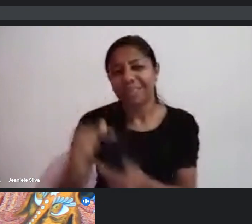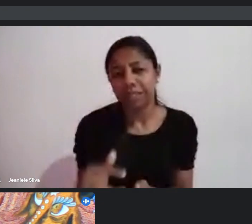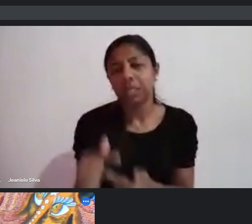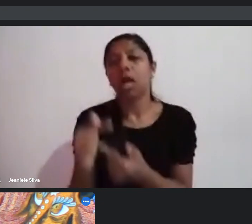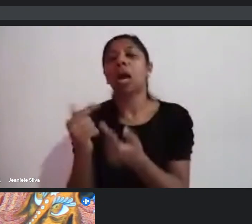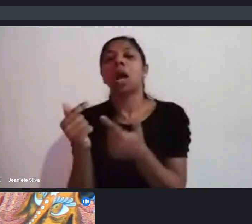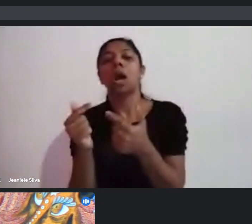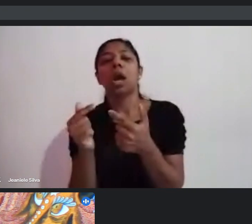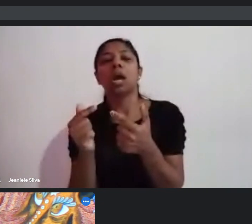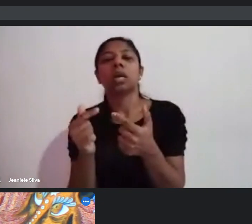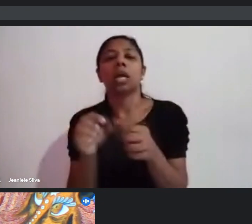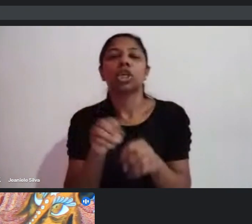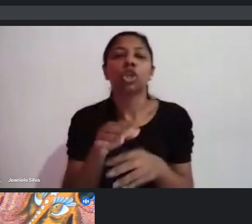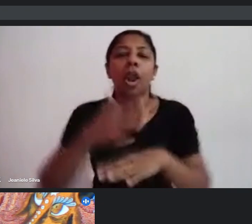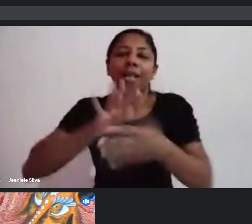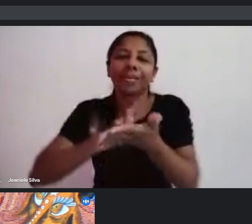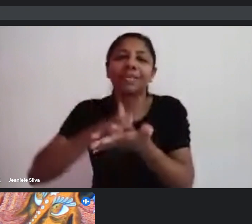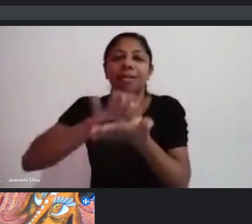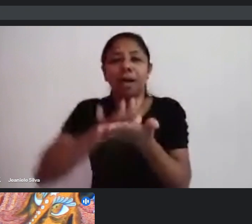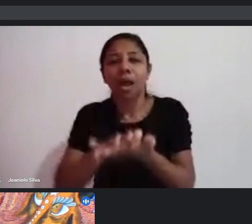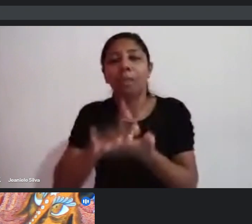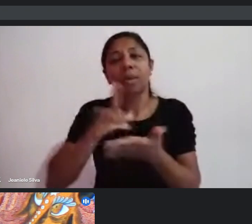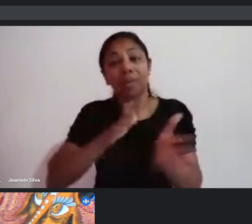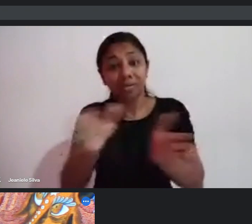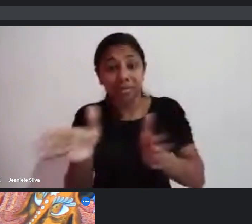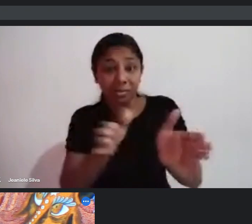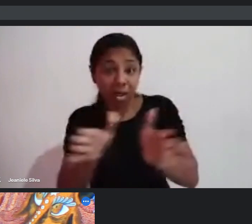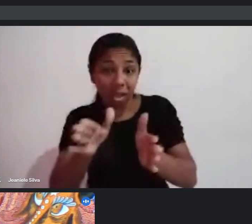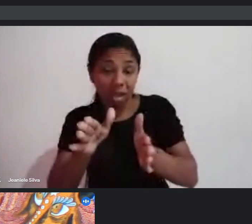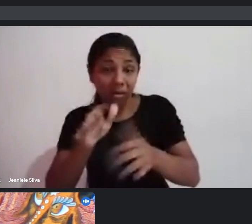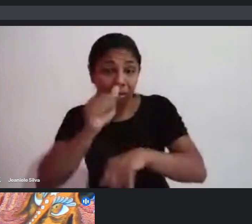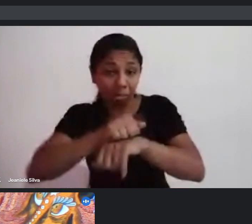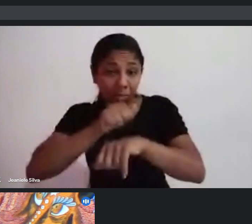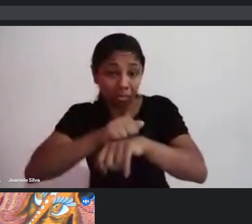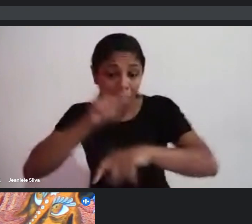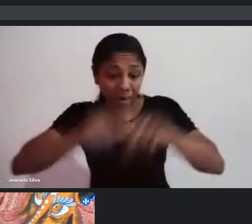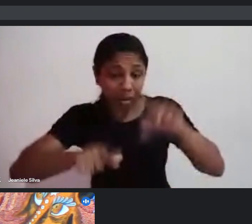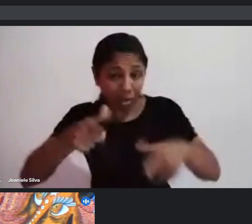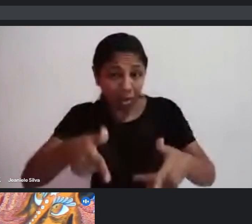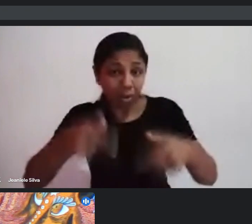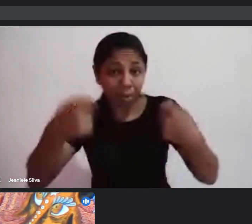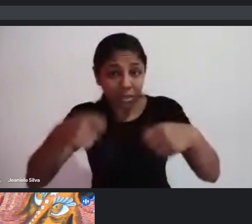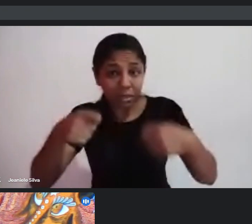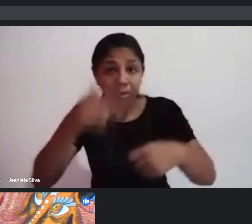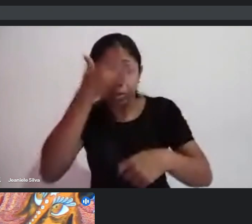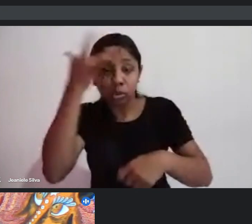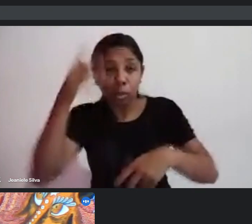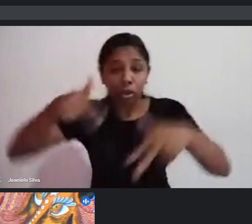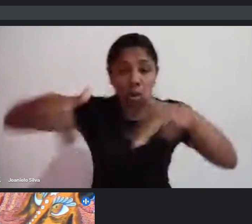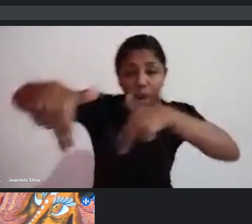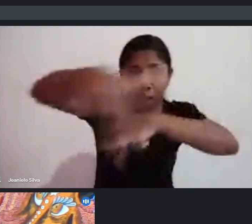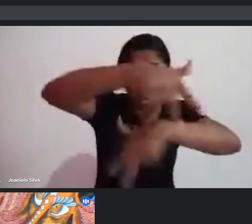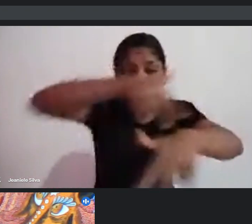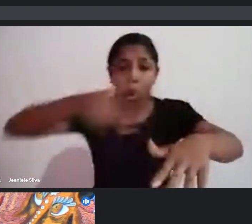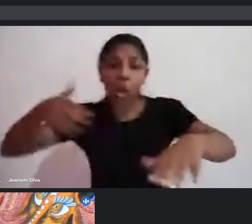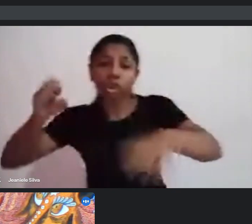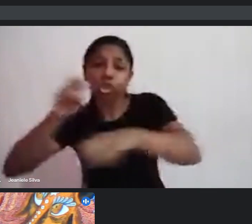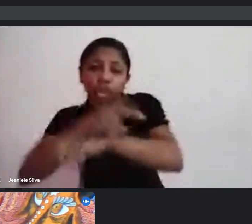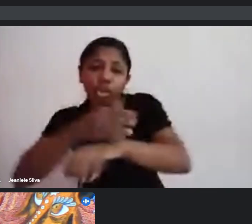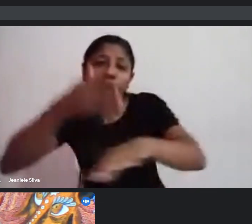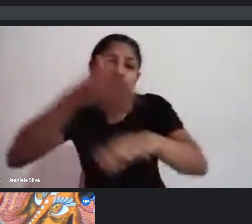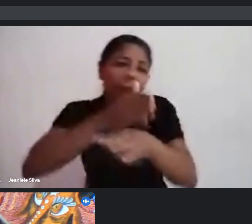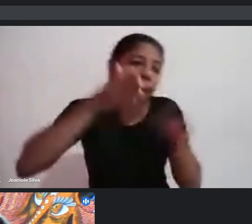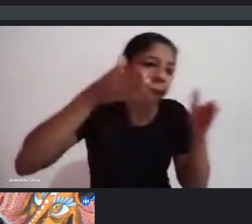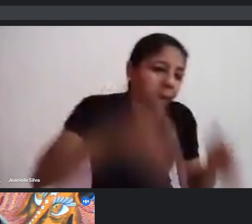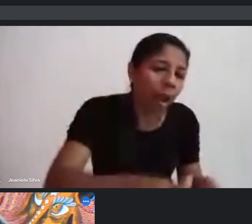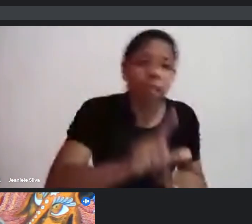samba, tem a acessibilidade física necessária. As pessoas podem se movimentar, podem chegar, podem sair, é cadeirante, uma